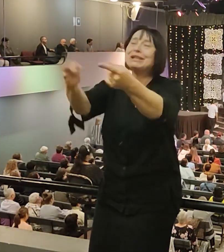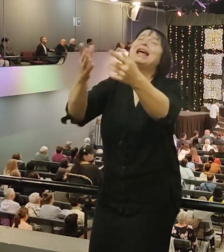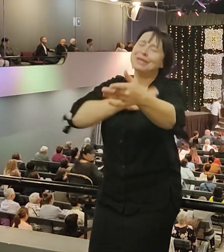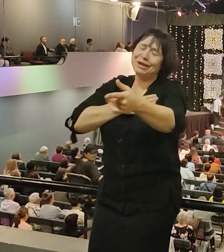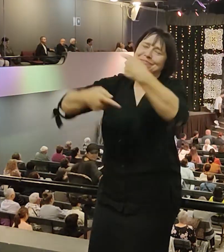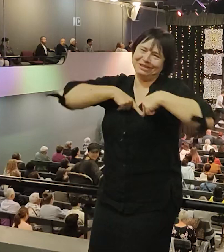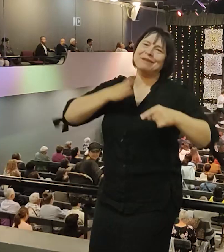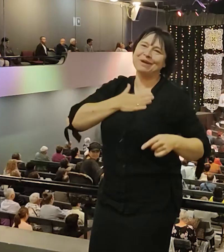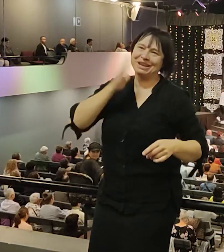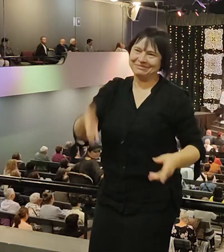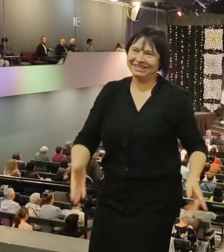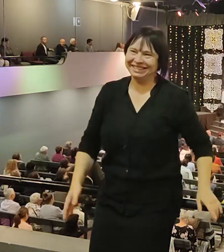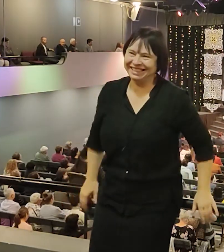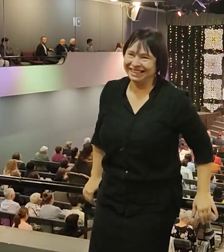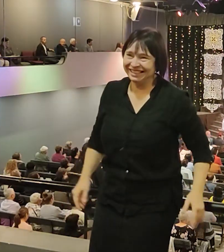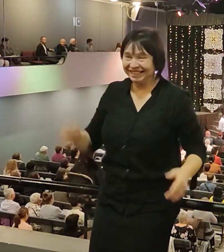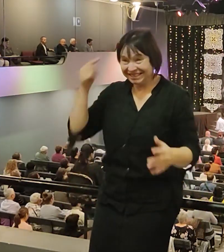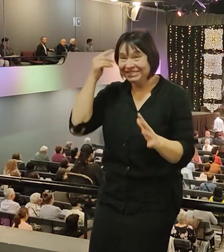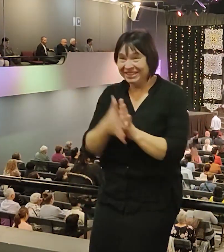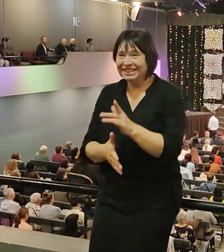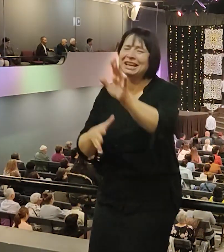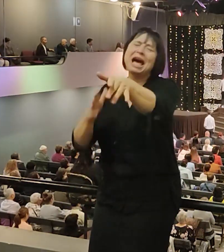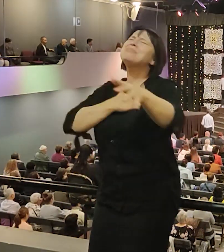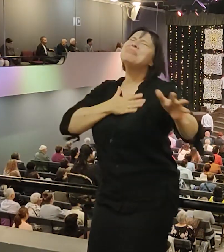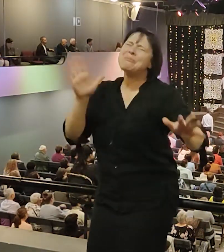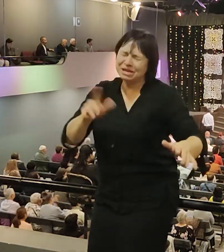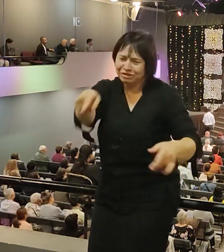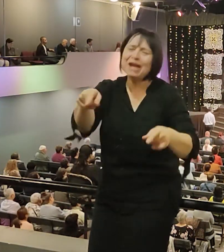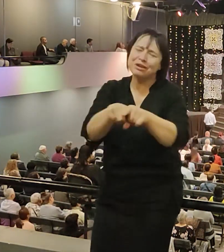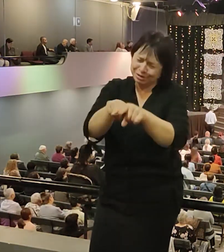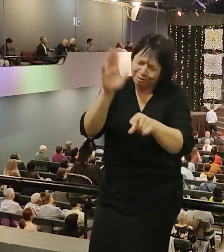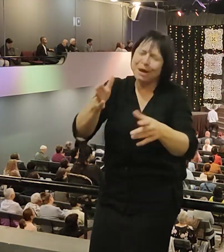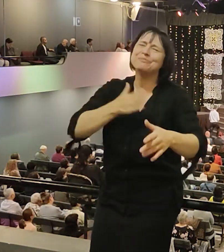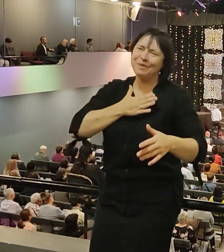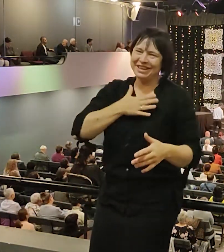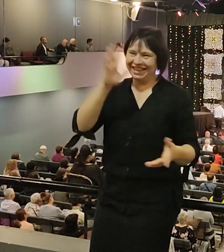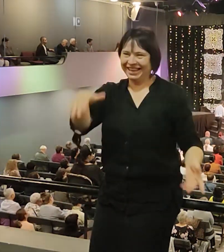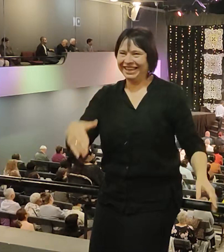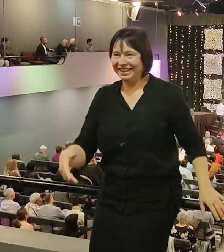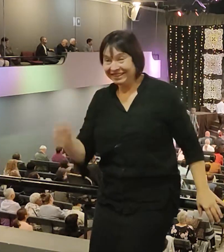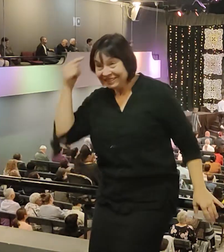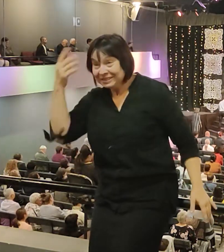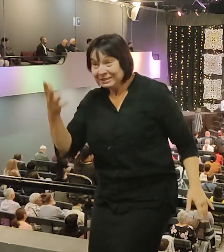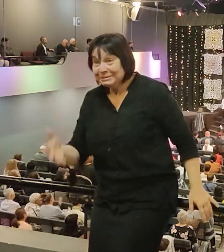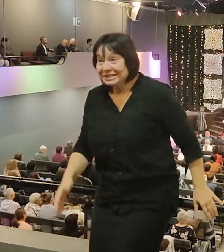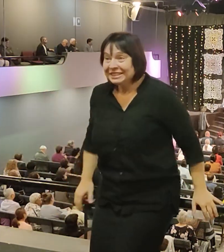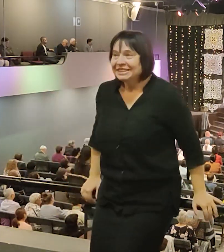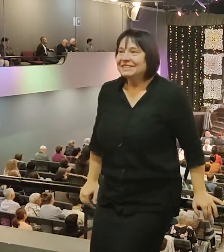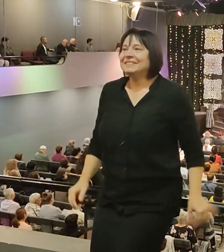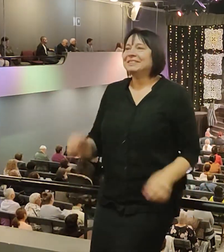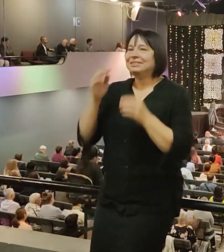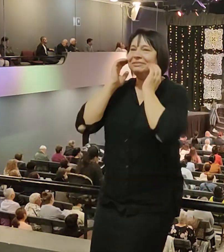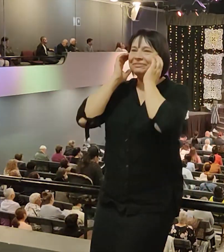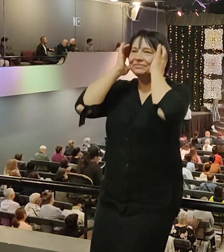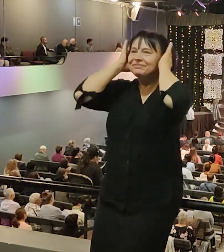Так что эти факты. Иосиф, три Иосифа. Иосиф, сын Иакова и Рахили, жил непорочно